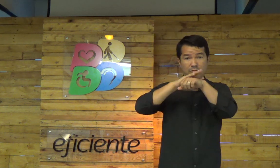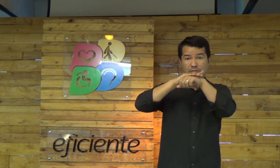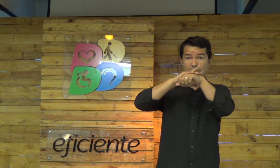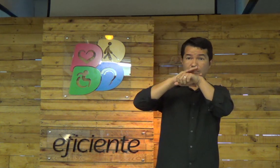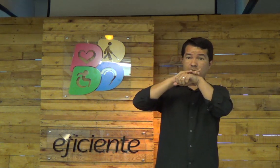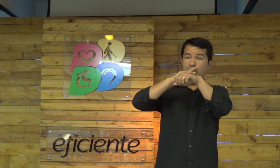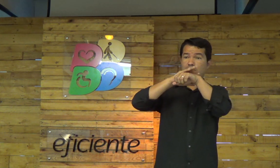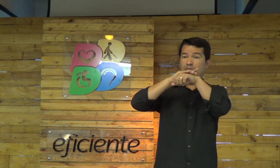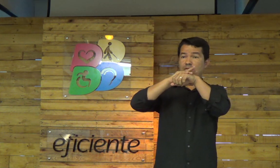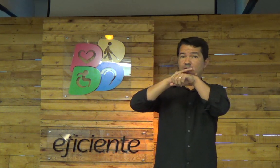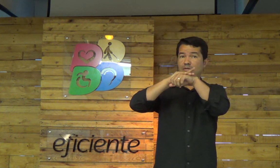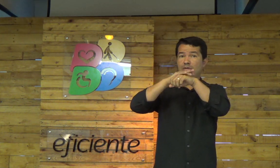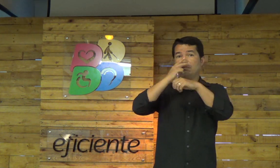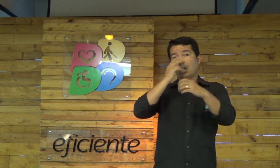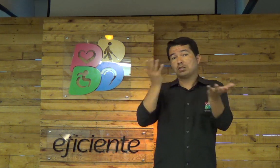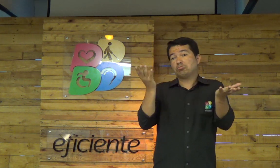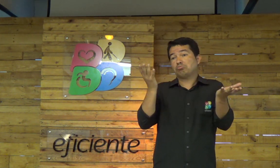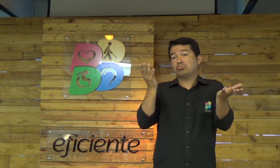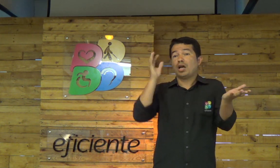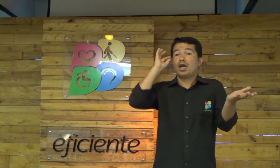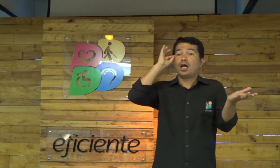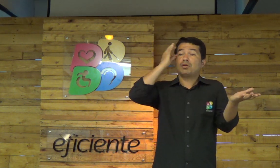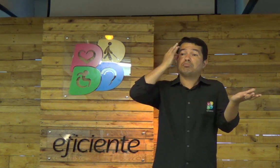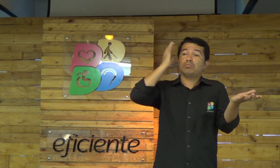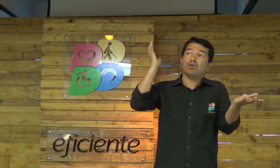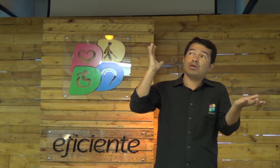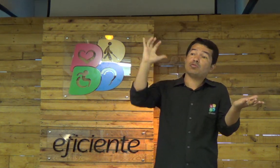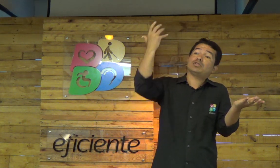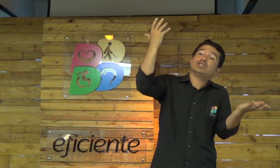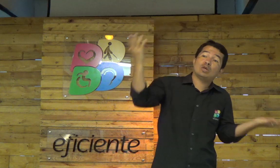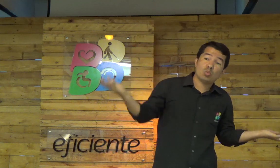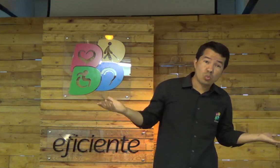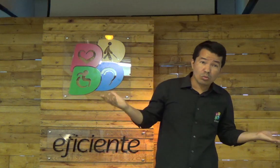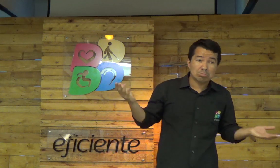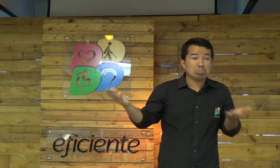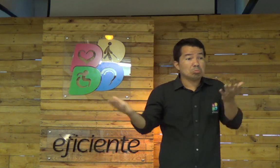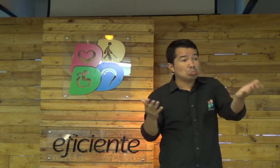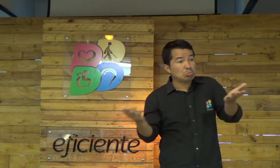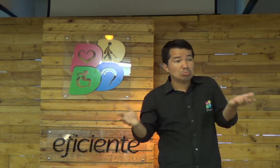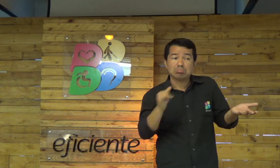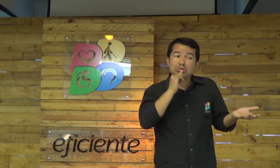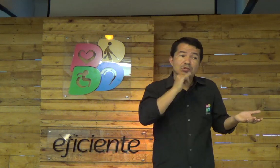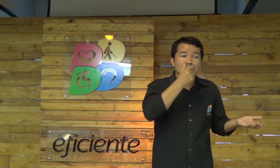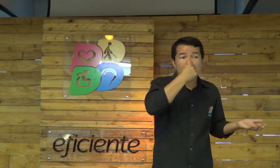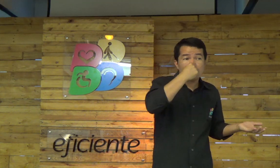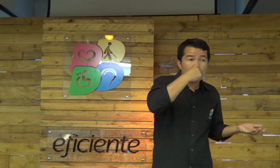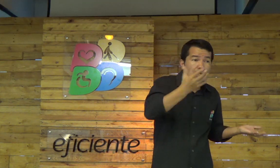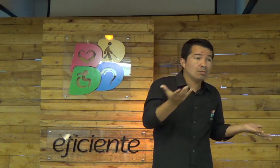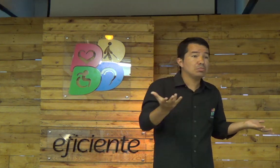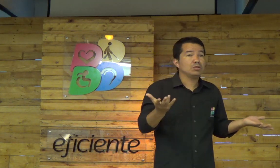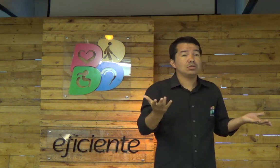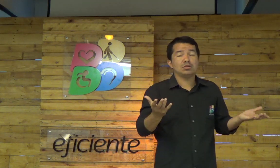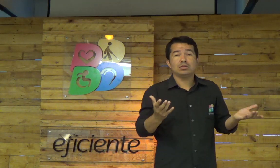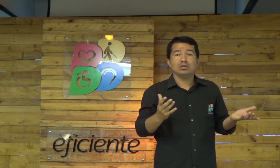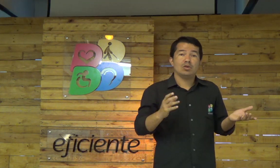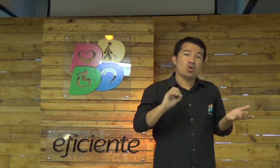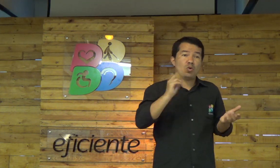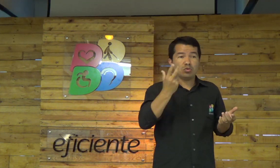E, ali, a palavra doença significa algo rápido. Por exemplo, uma gripe,